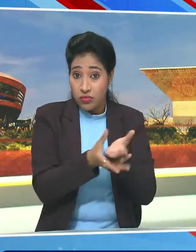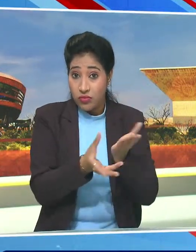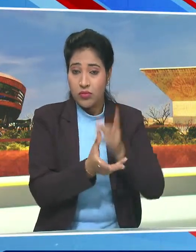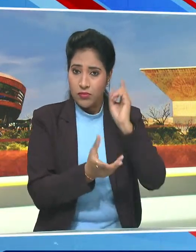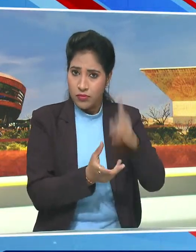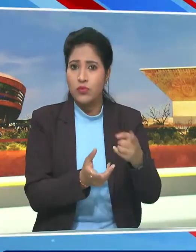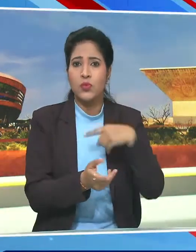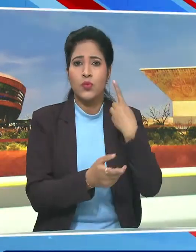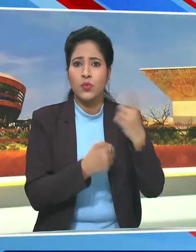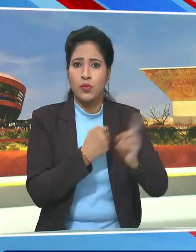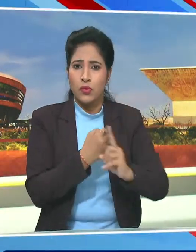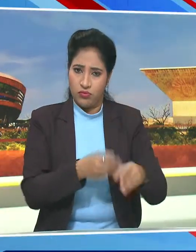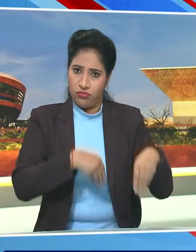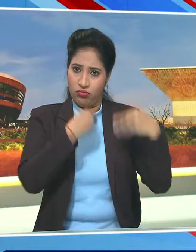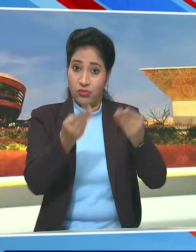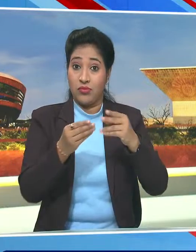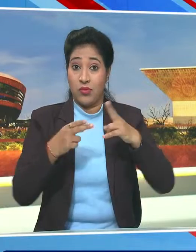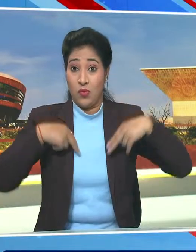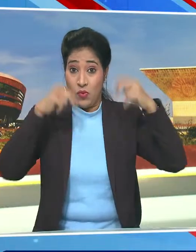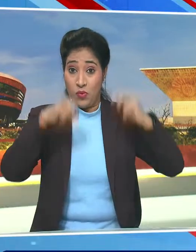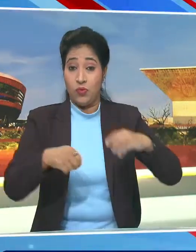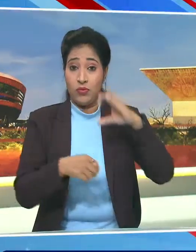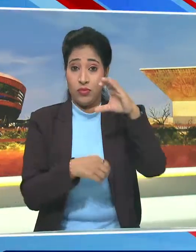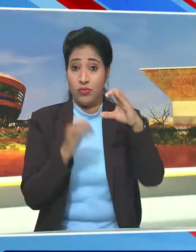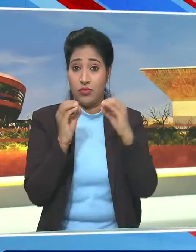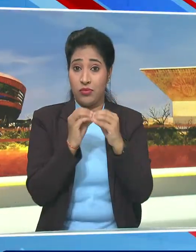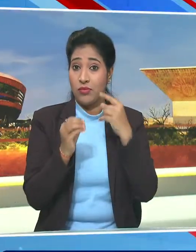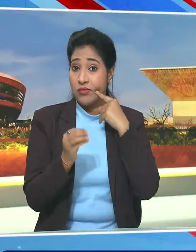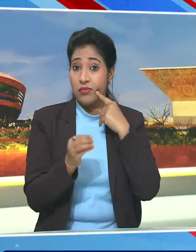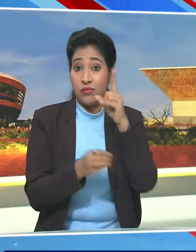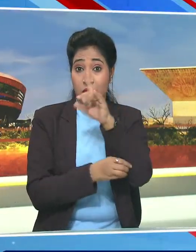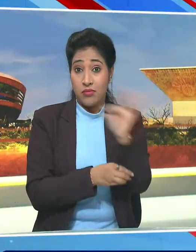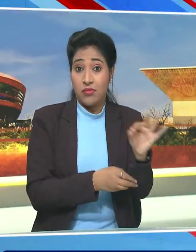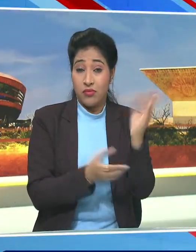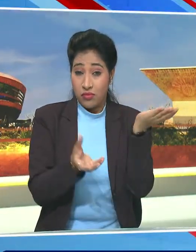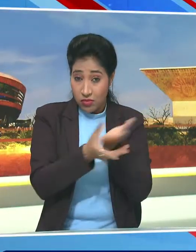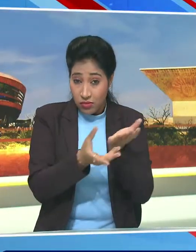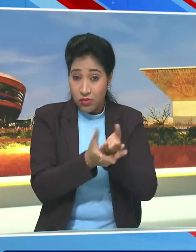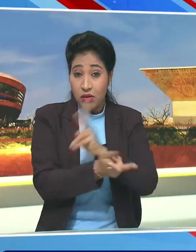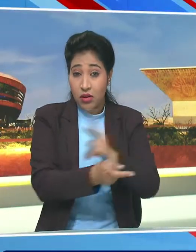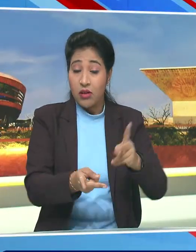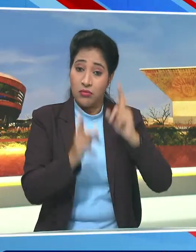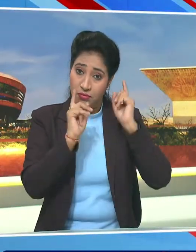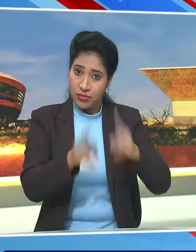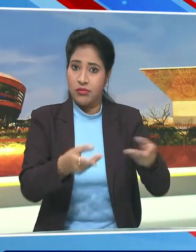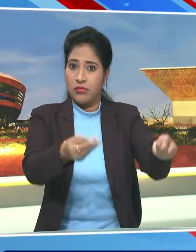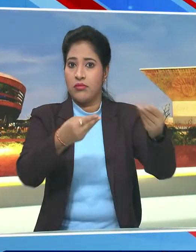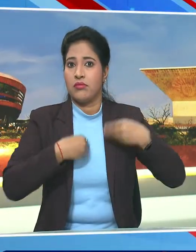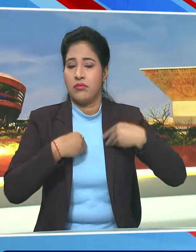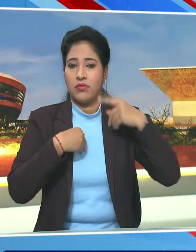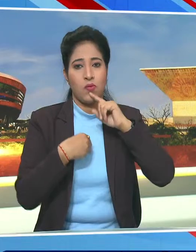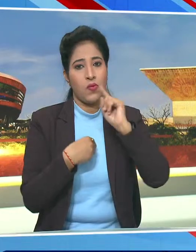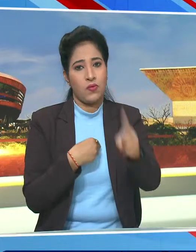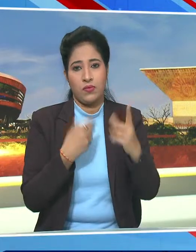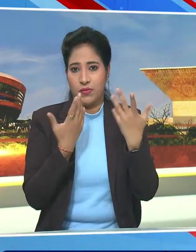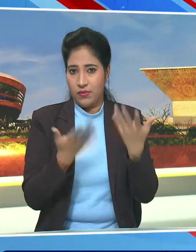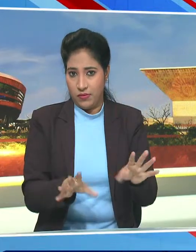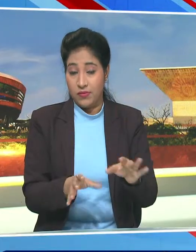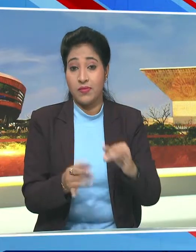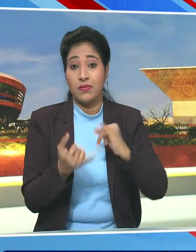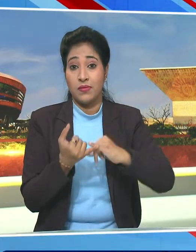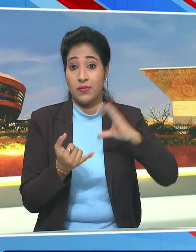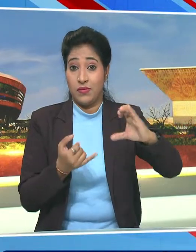सुपे कोट ने CBI को एक हफते के भीतर सभी दस्तावेज मौहिया कराने का निर्देश दिया है